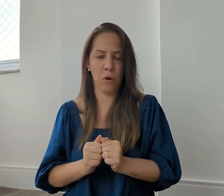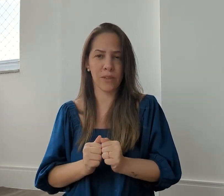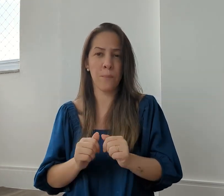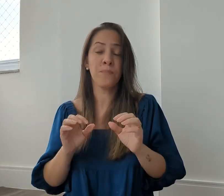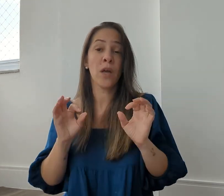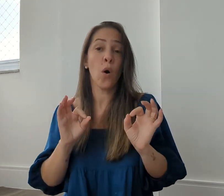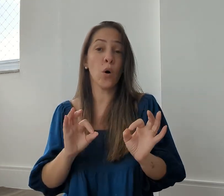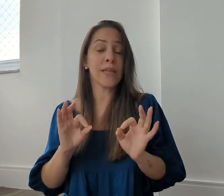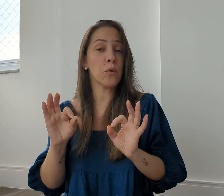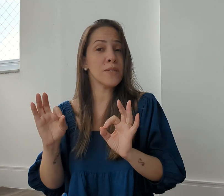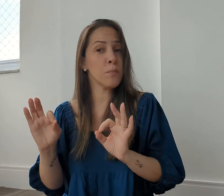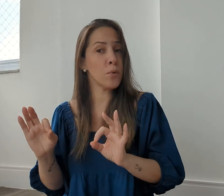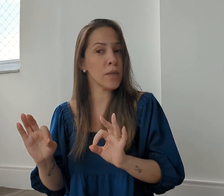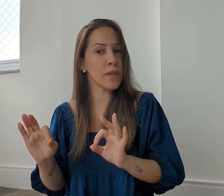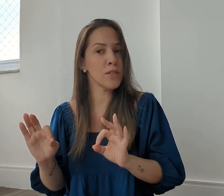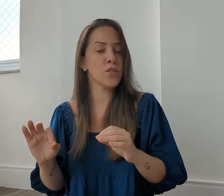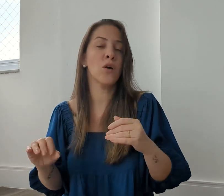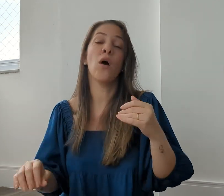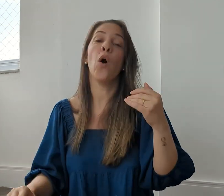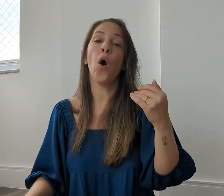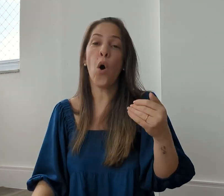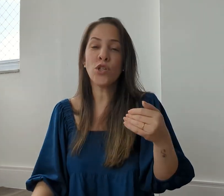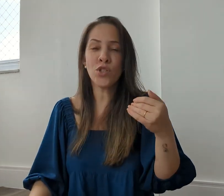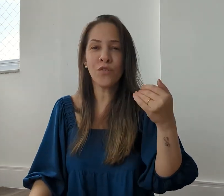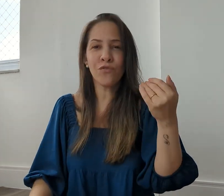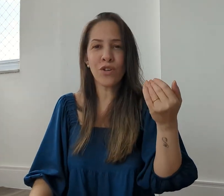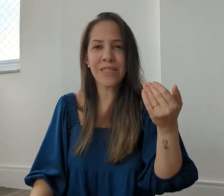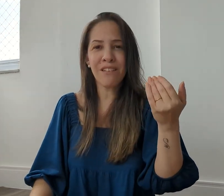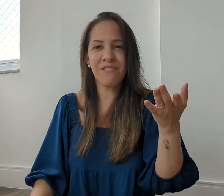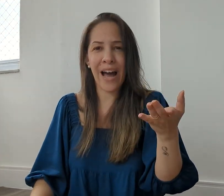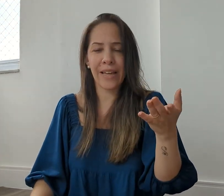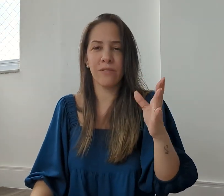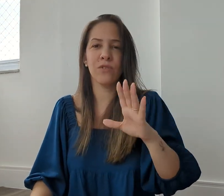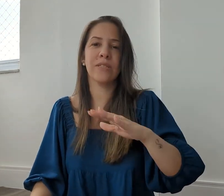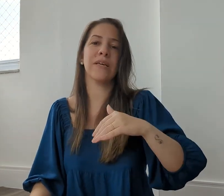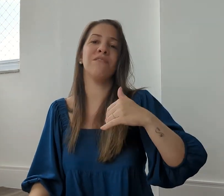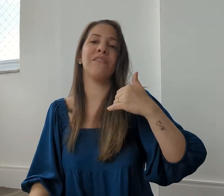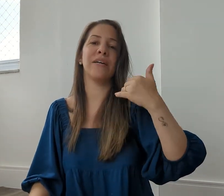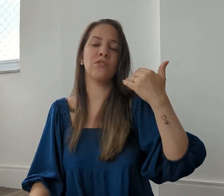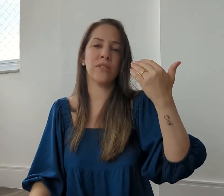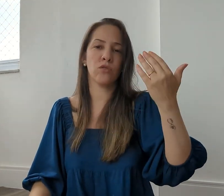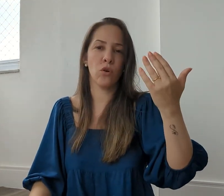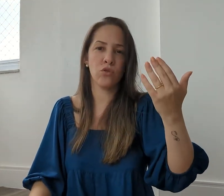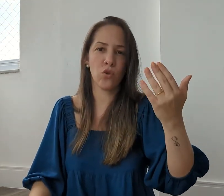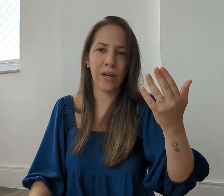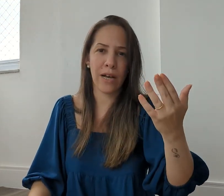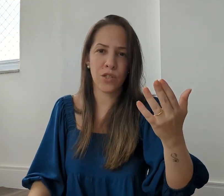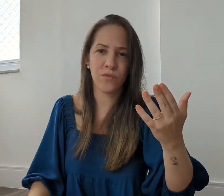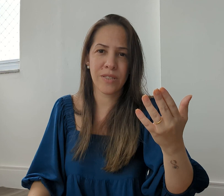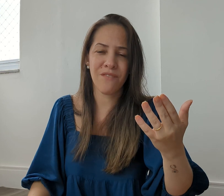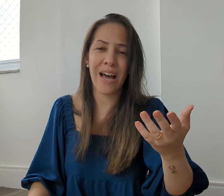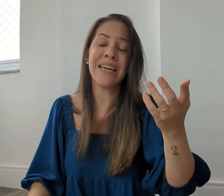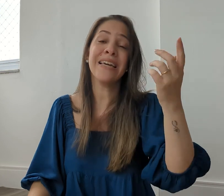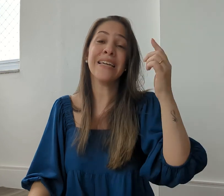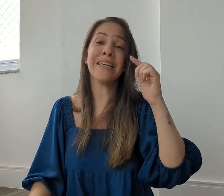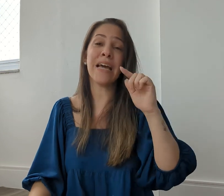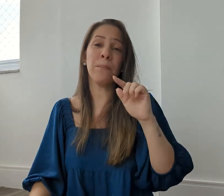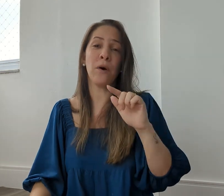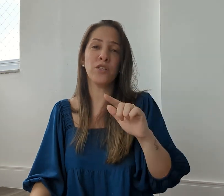volta. Outra coisa importante, onde você vai, você vai dizer todos os locais que você vai, e ele pode